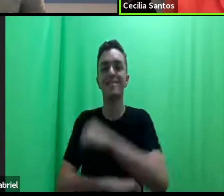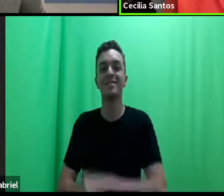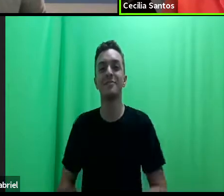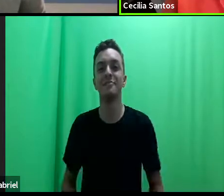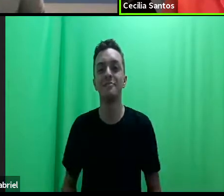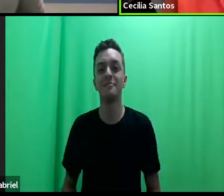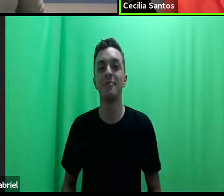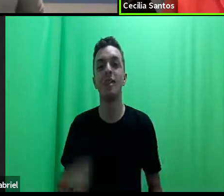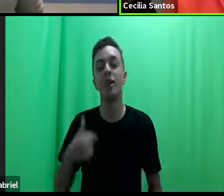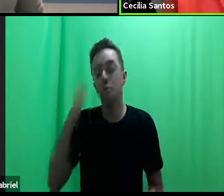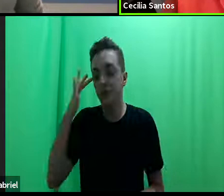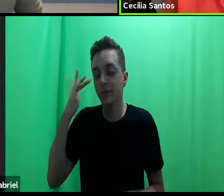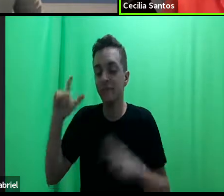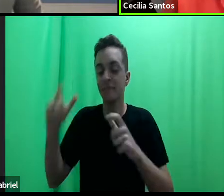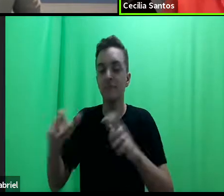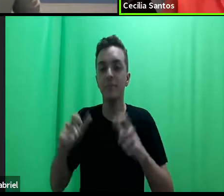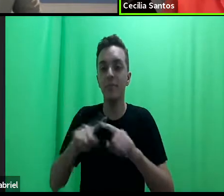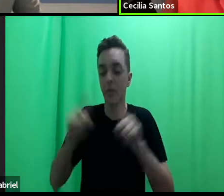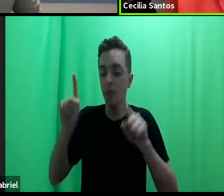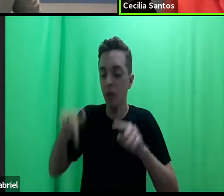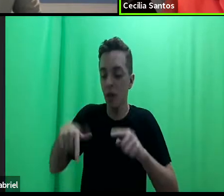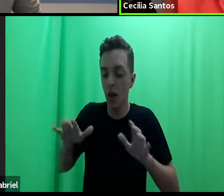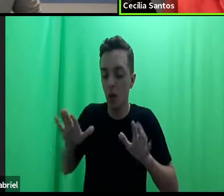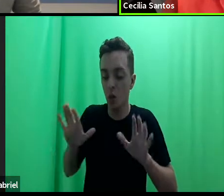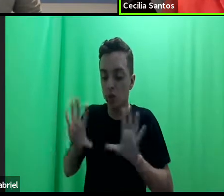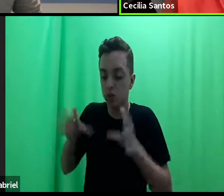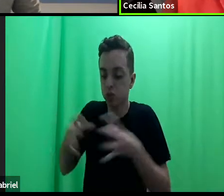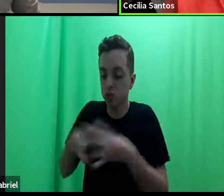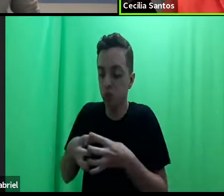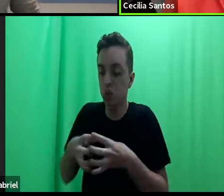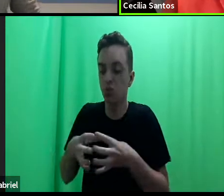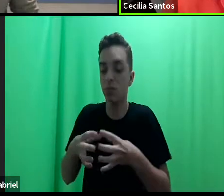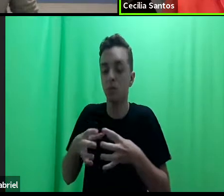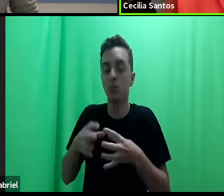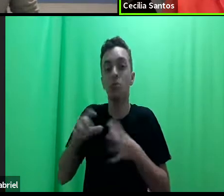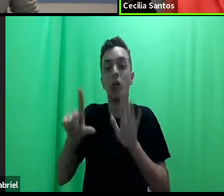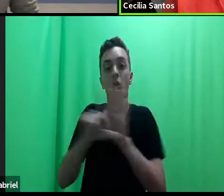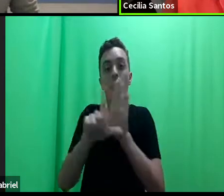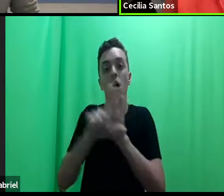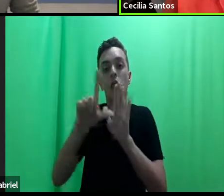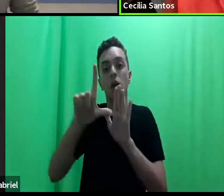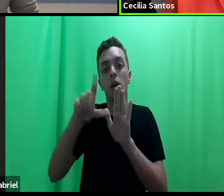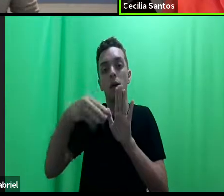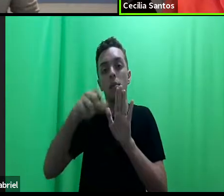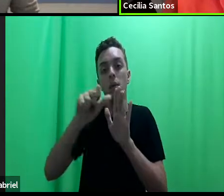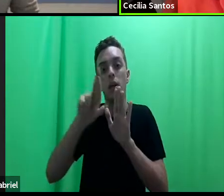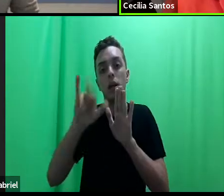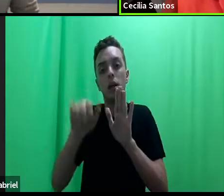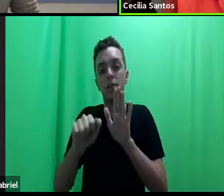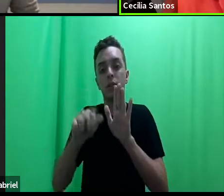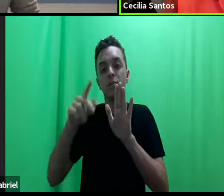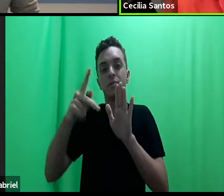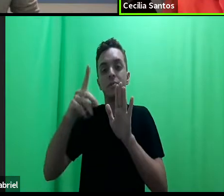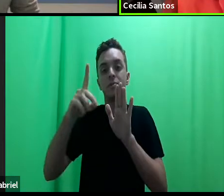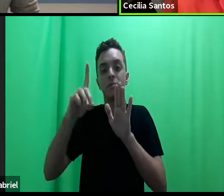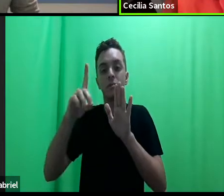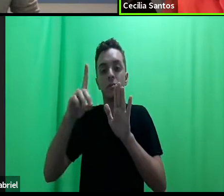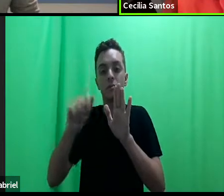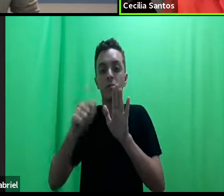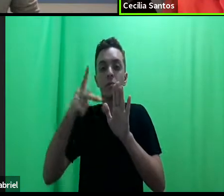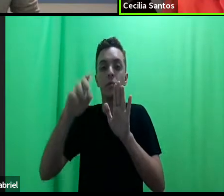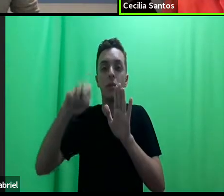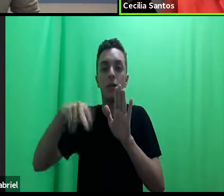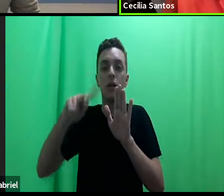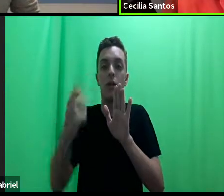aonde, mas era um núcleo da Lei Maria da Penha, em que o